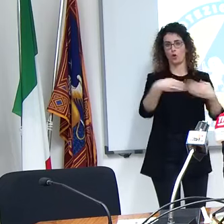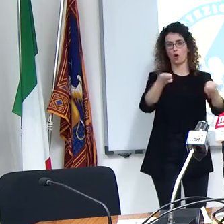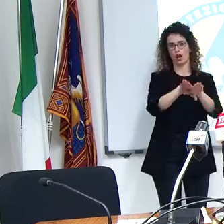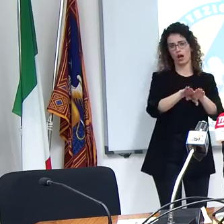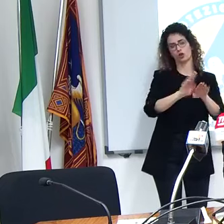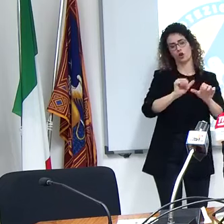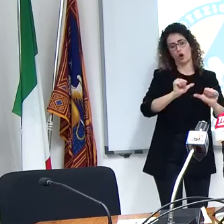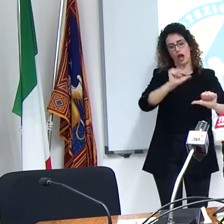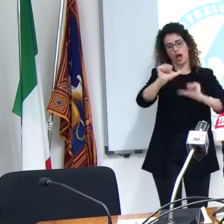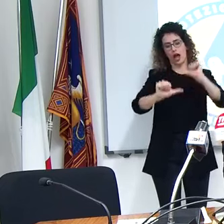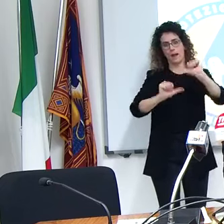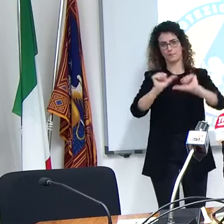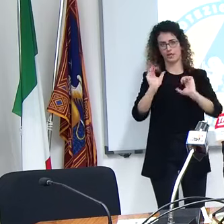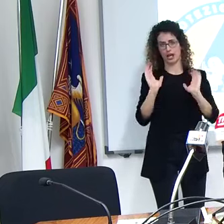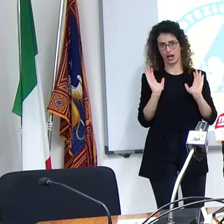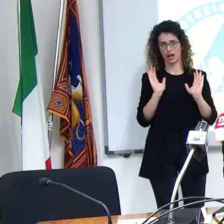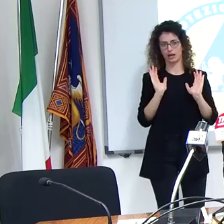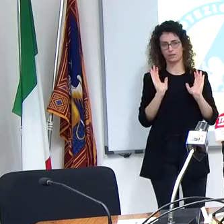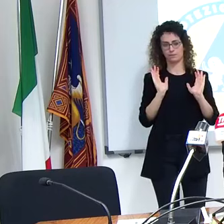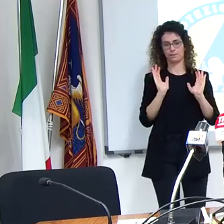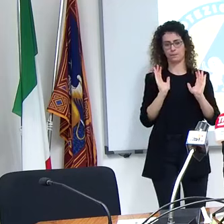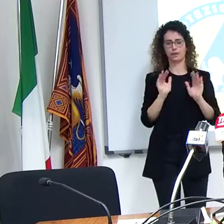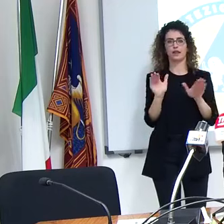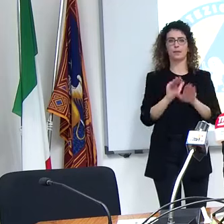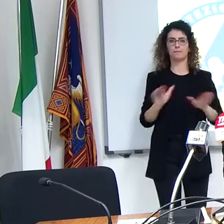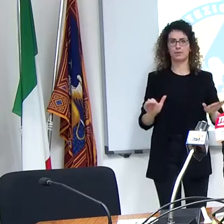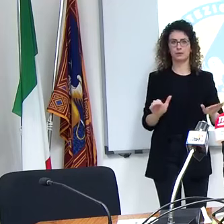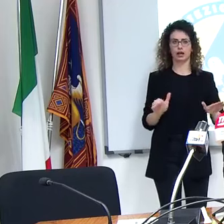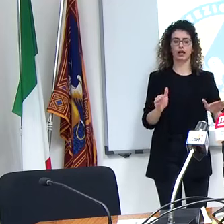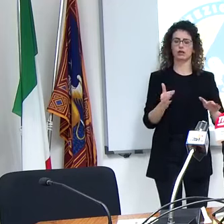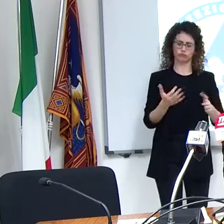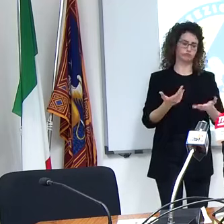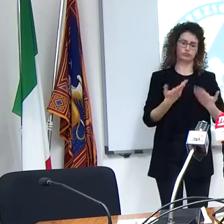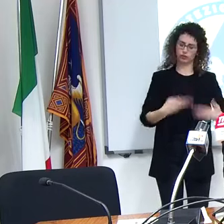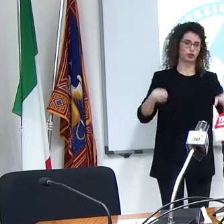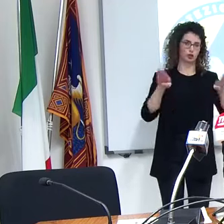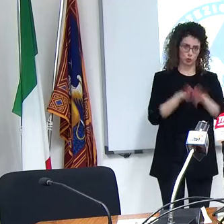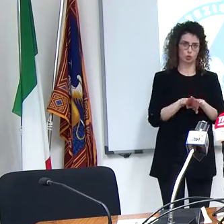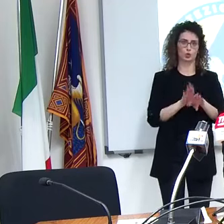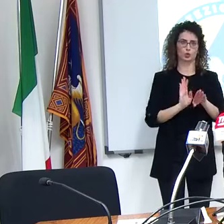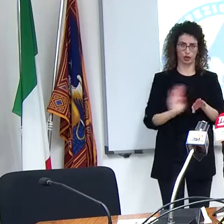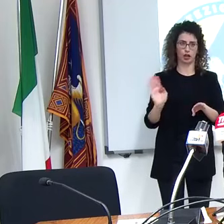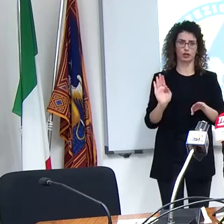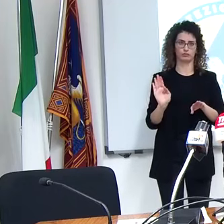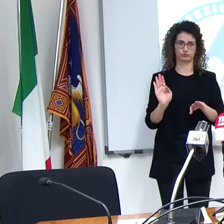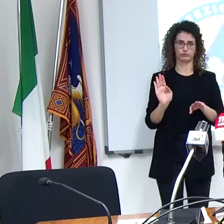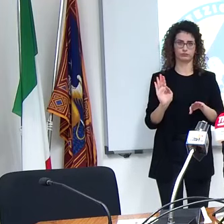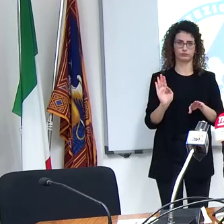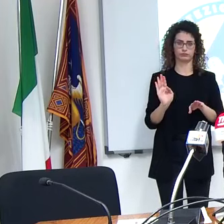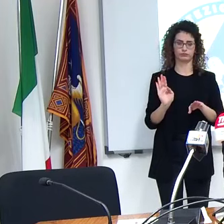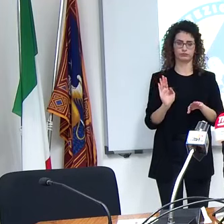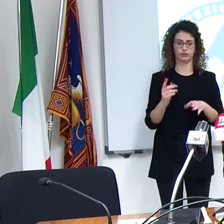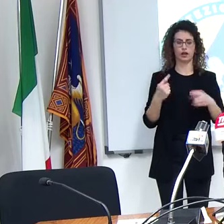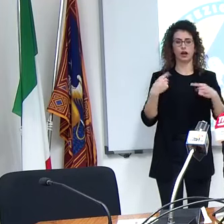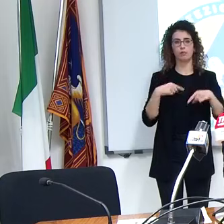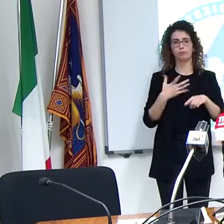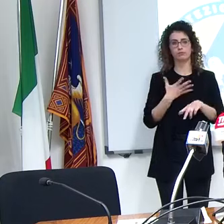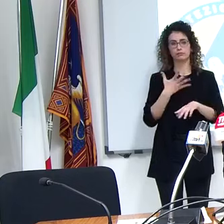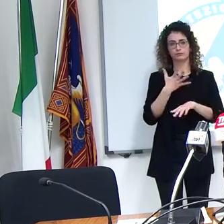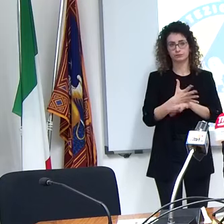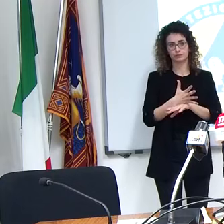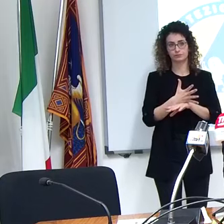per l'infanzia di sicuro ecco c'è la chiusura ecco ragione comunque questo intervento ecco